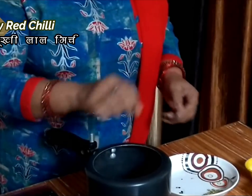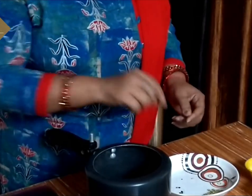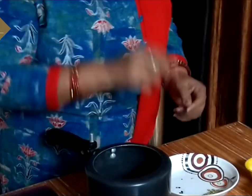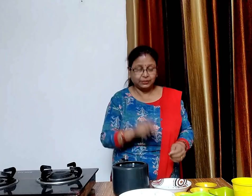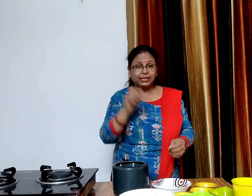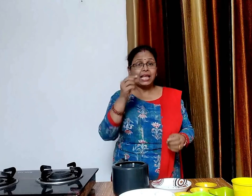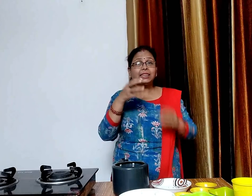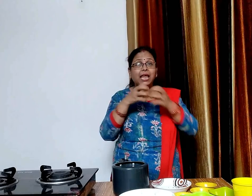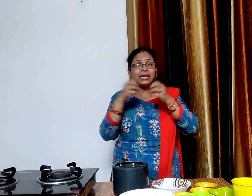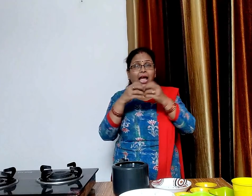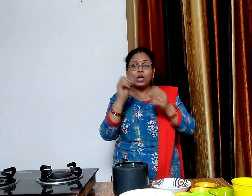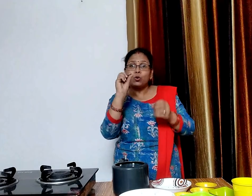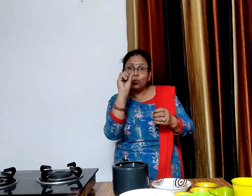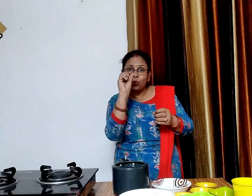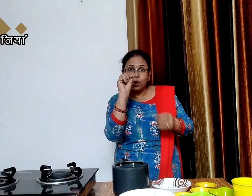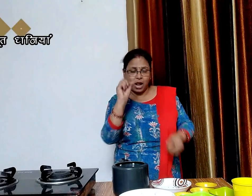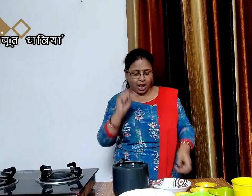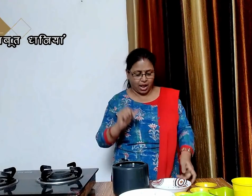एक चमज साबूत धनिया